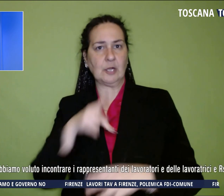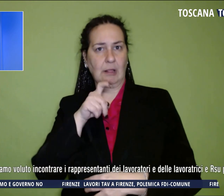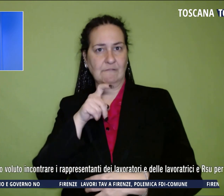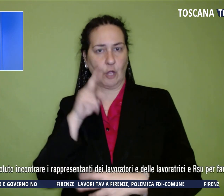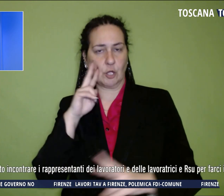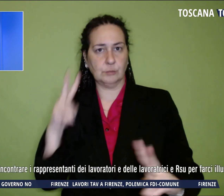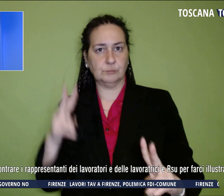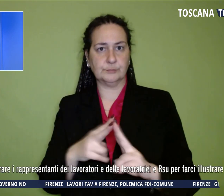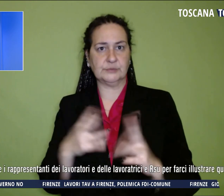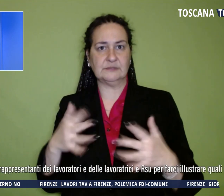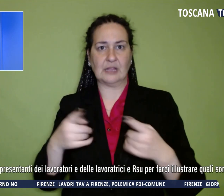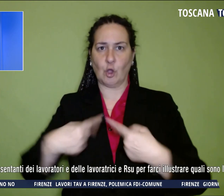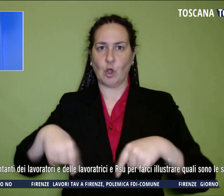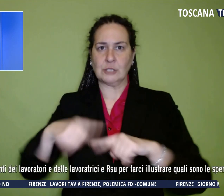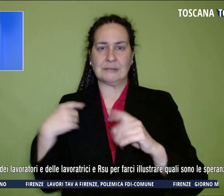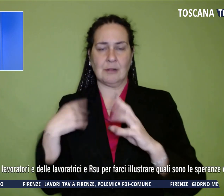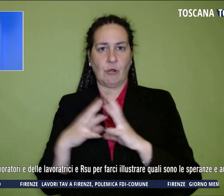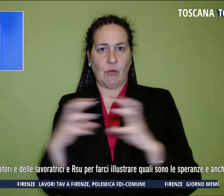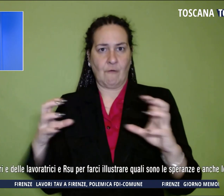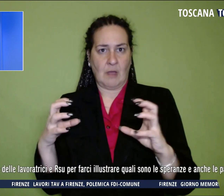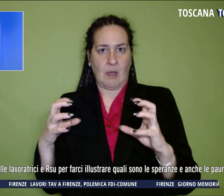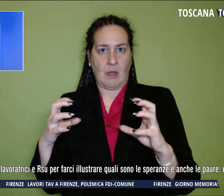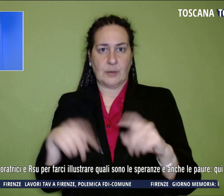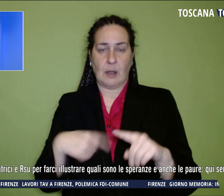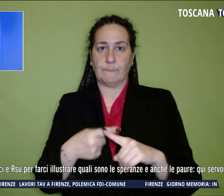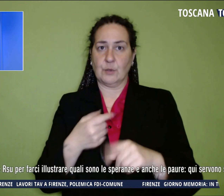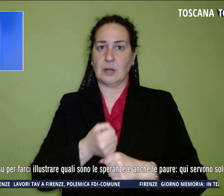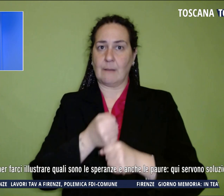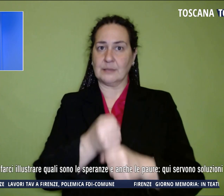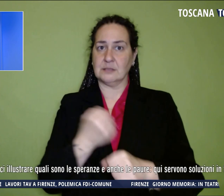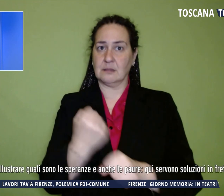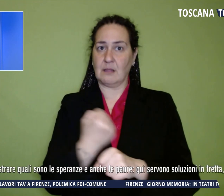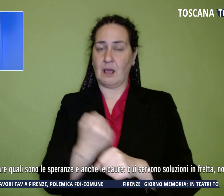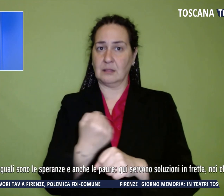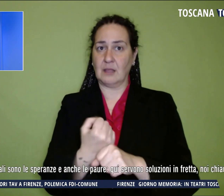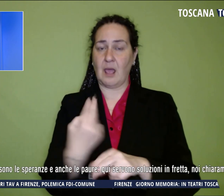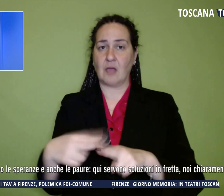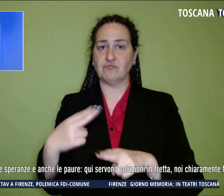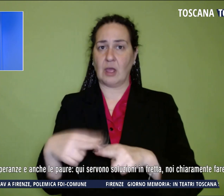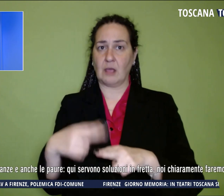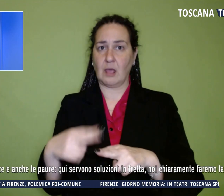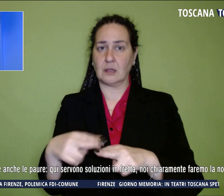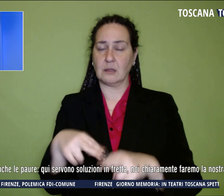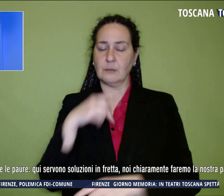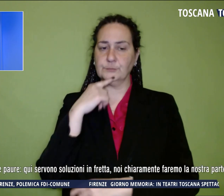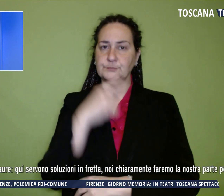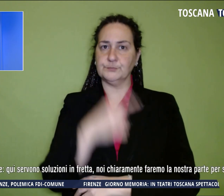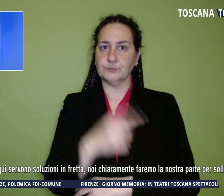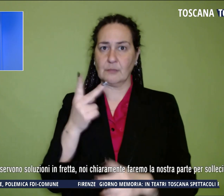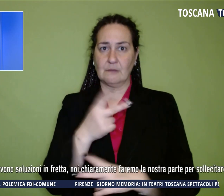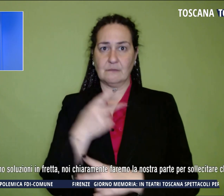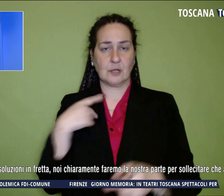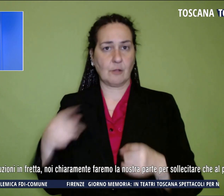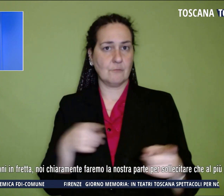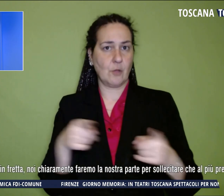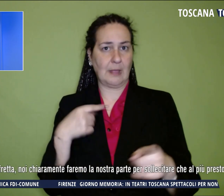Consiglio di Fabrica e il rappresentante del lavoratore degli acciaierie, ha detto C'è una fase delicata per il futuro di